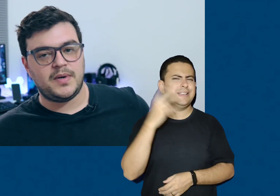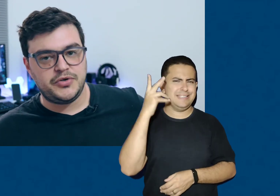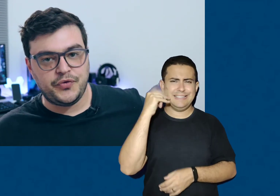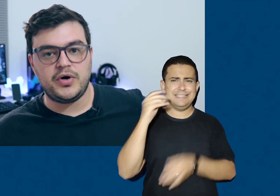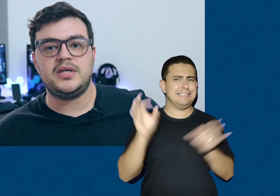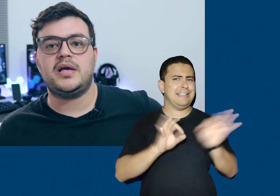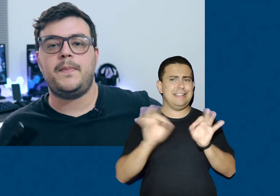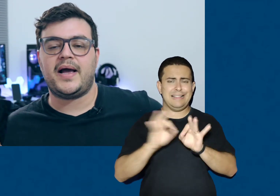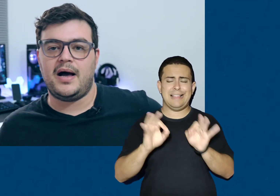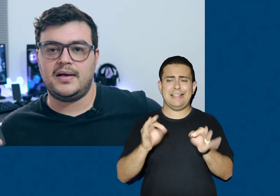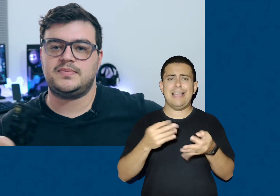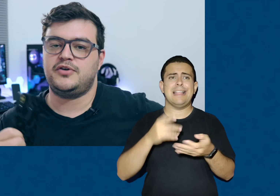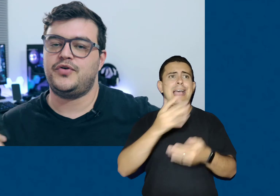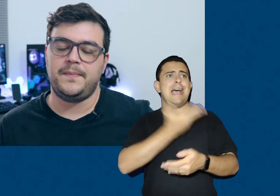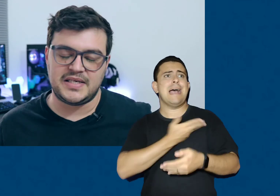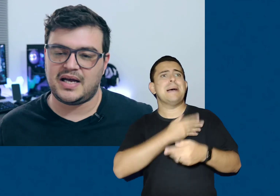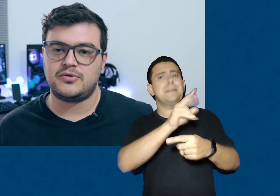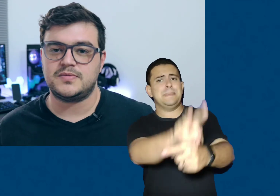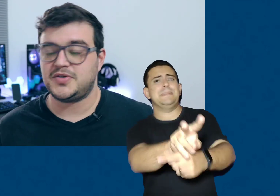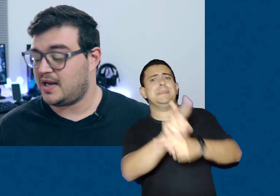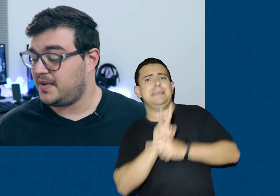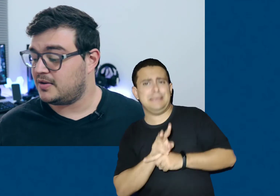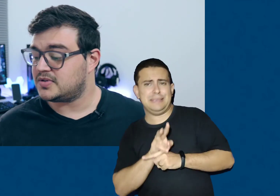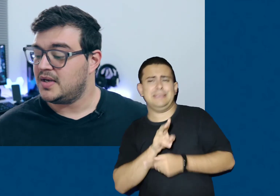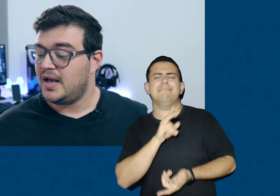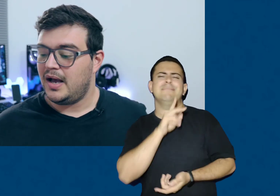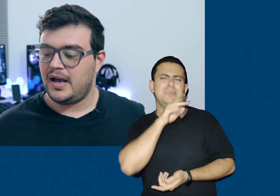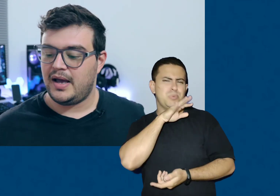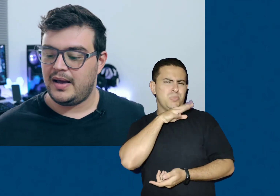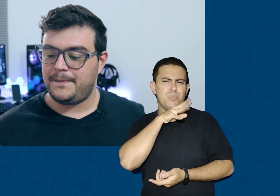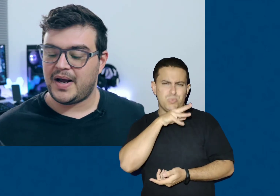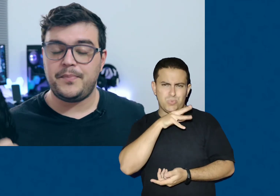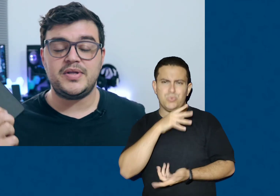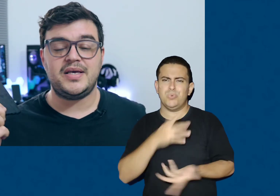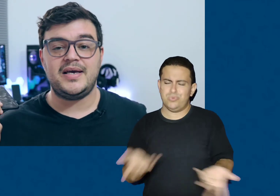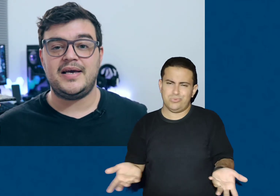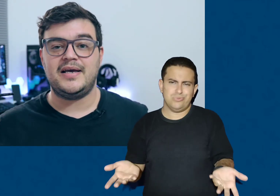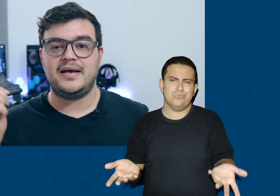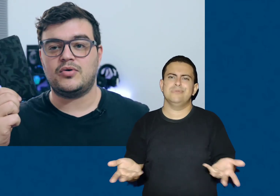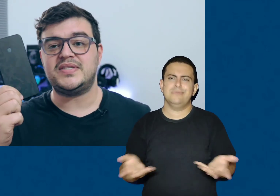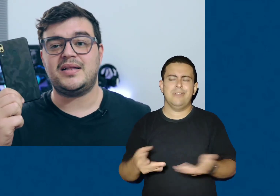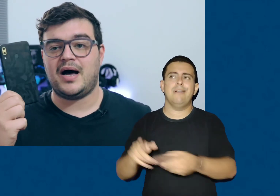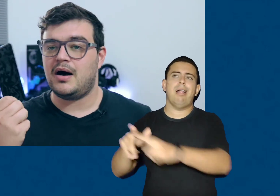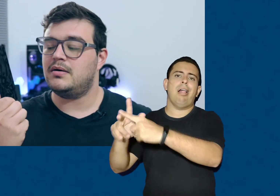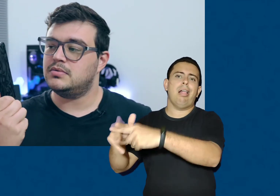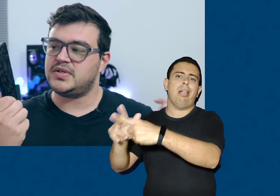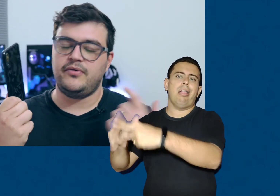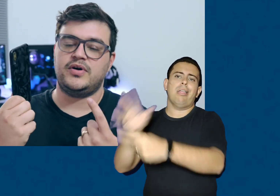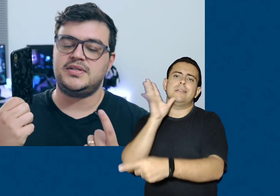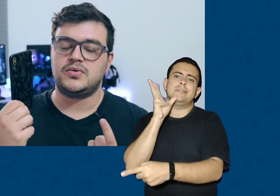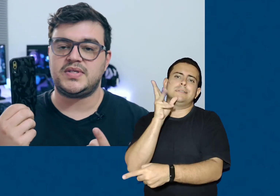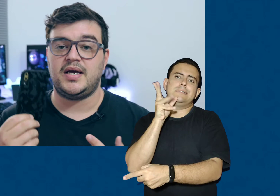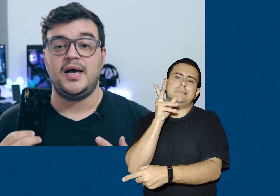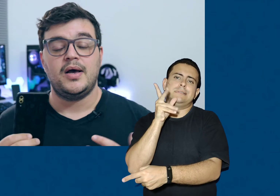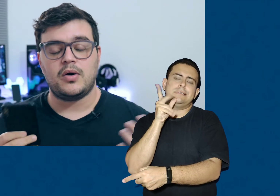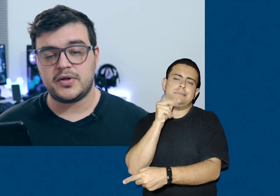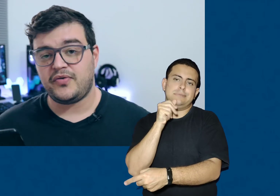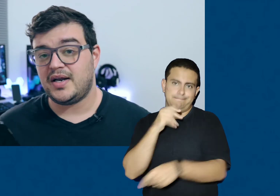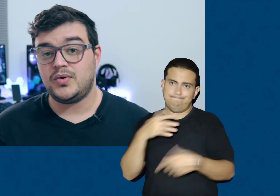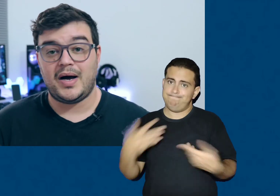o smartphone, ter que pegar smartphone emprestado com os meus amigos, para poder consertar o Zenfone 5Z. Como eu estou falando,